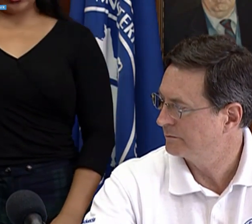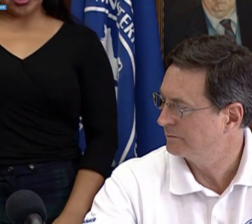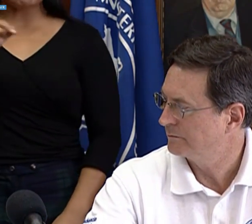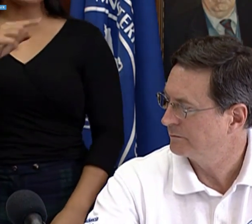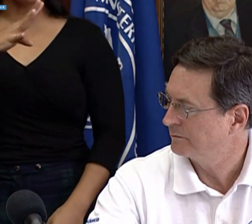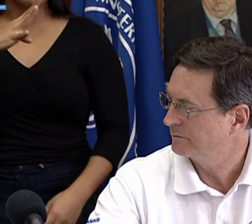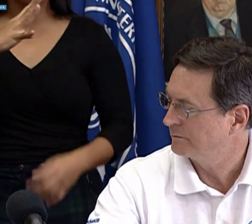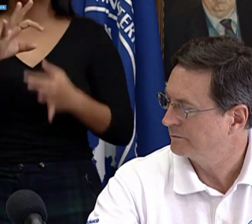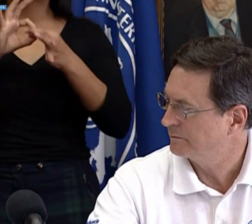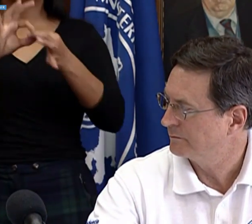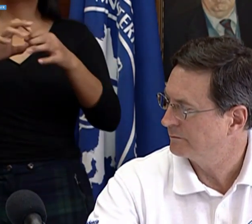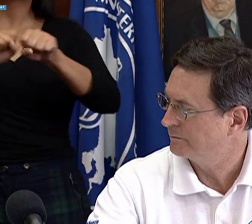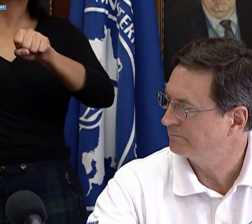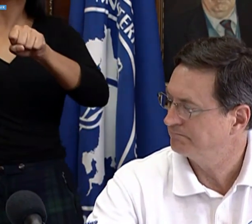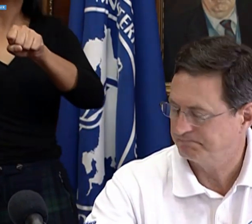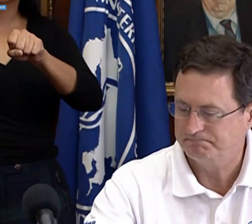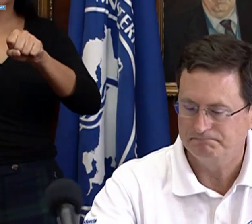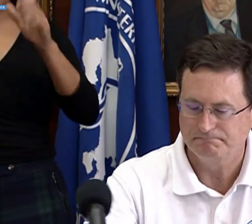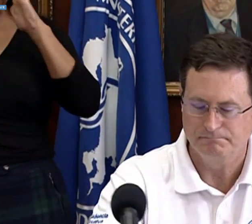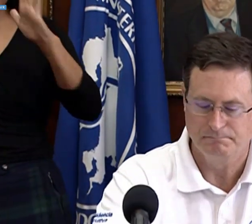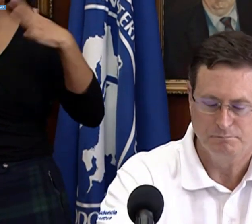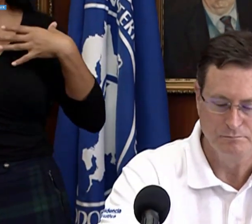del sistema de atención y salud.